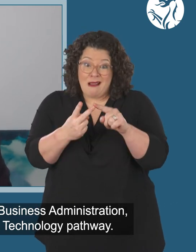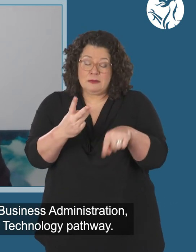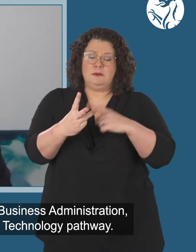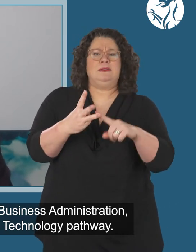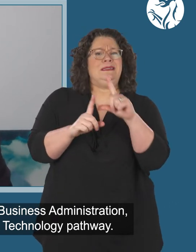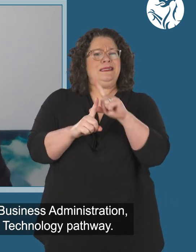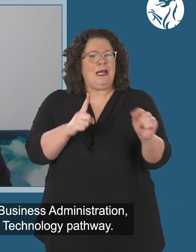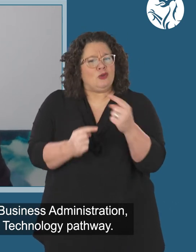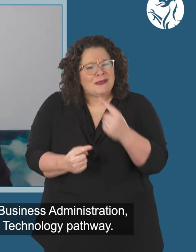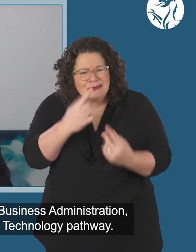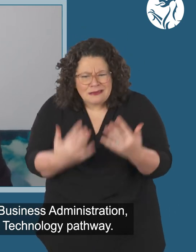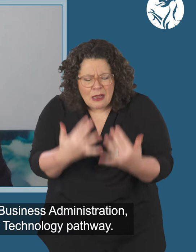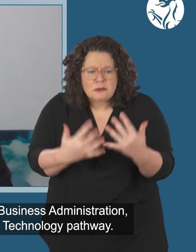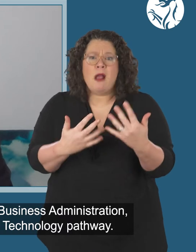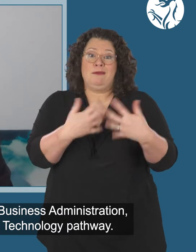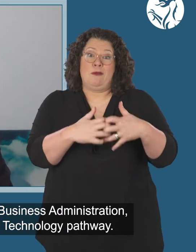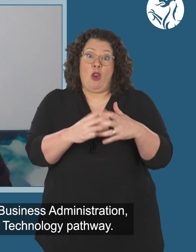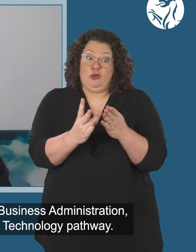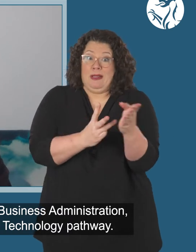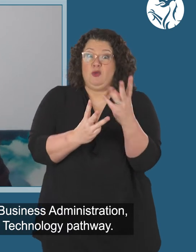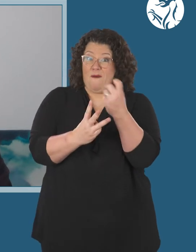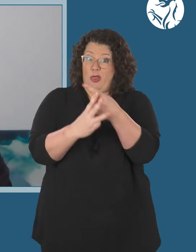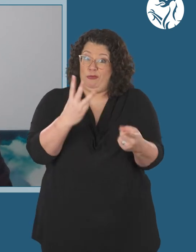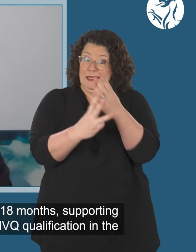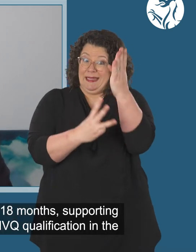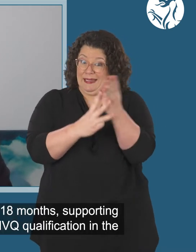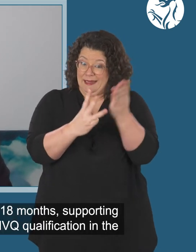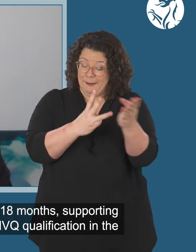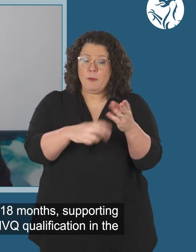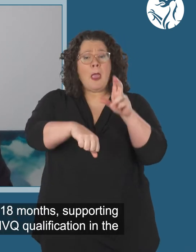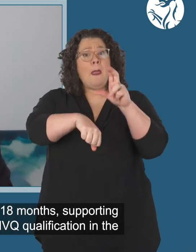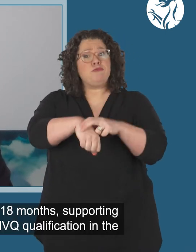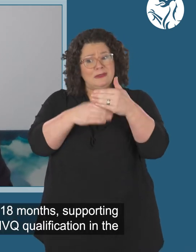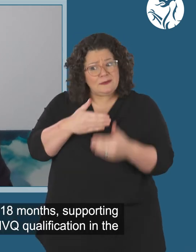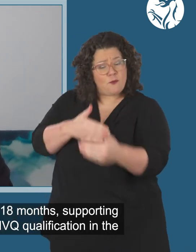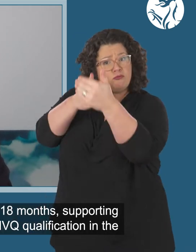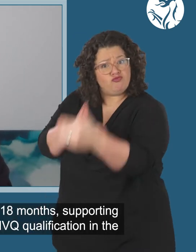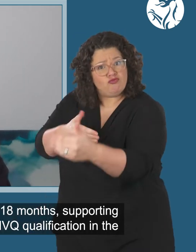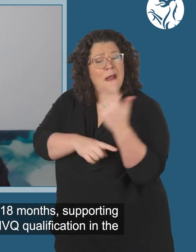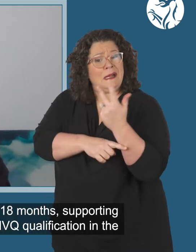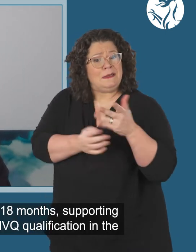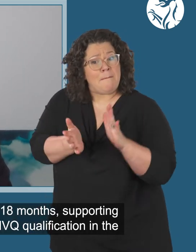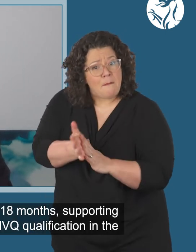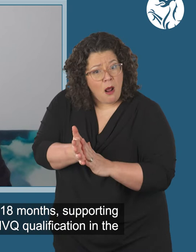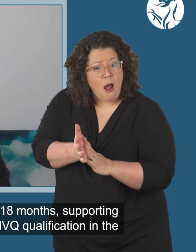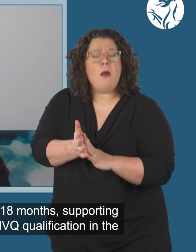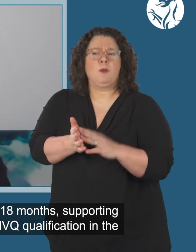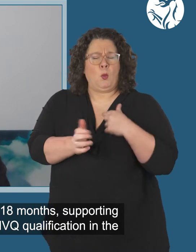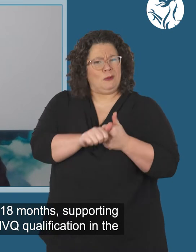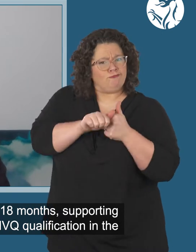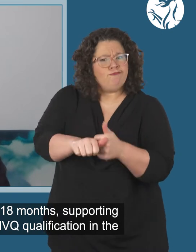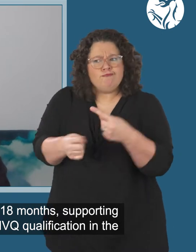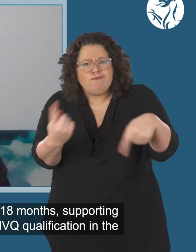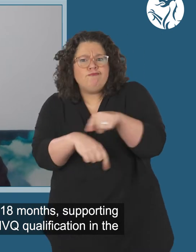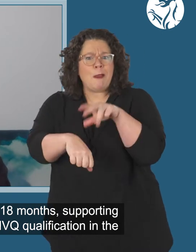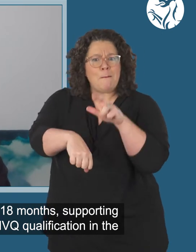finance and digital data, and a technology pathway. Apprenticeships run for a period of 18 months, supporting